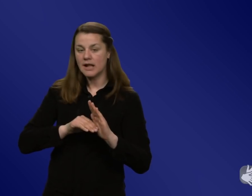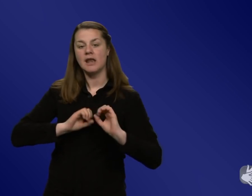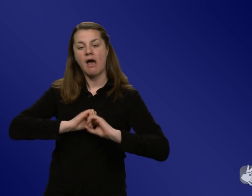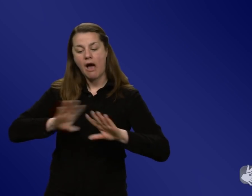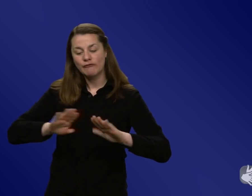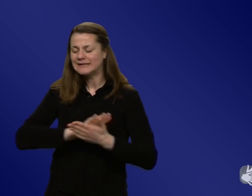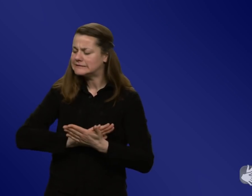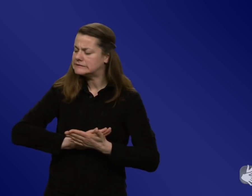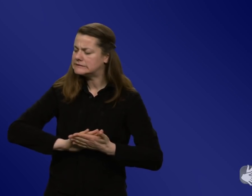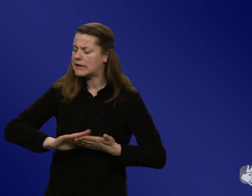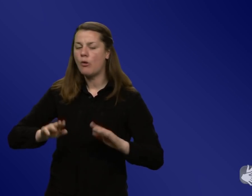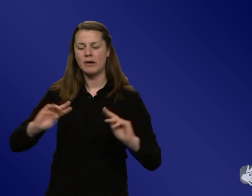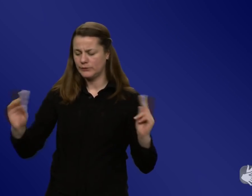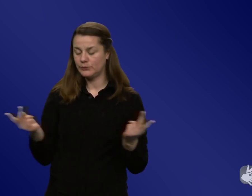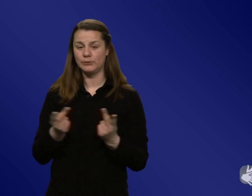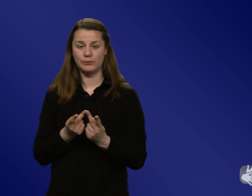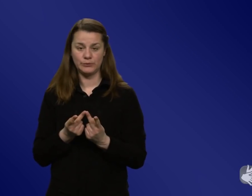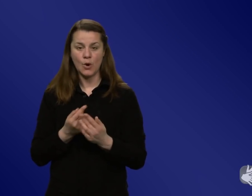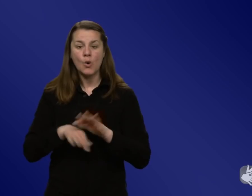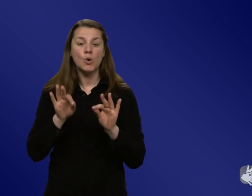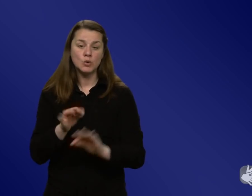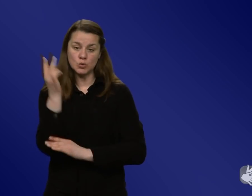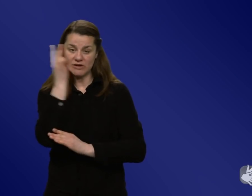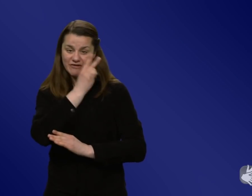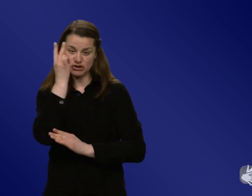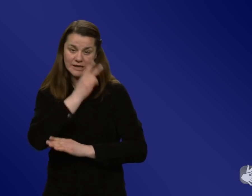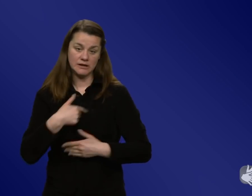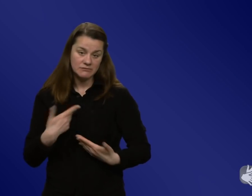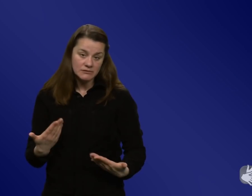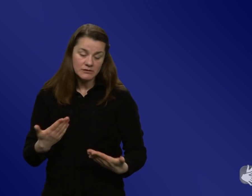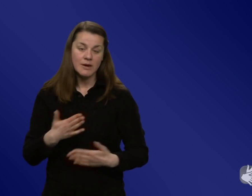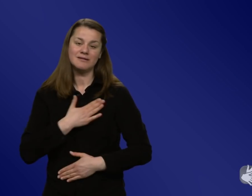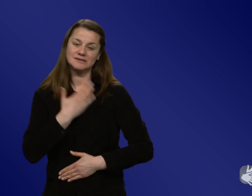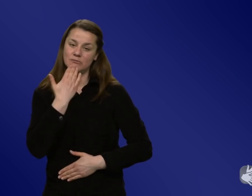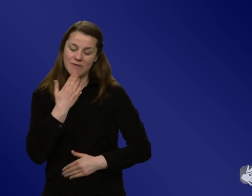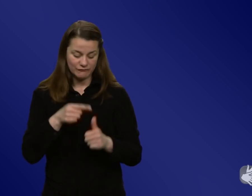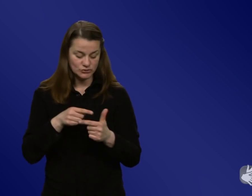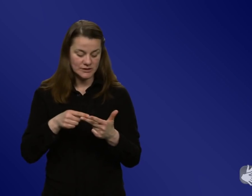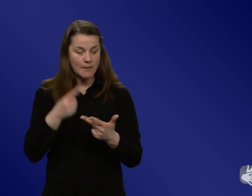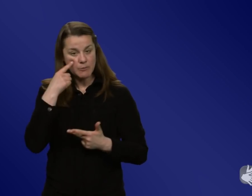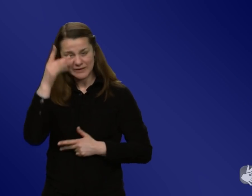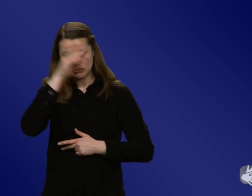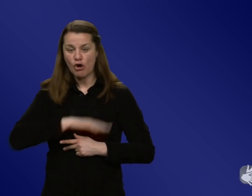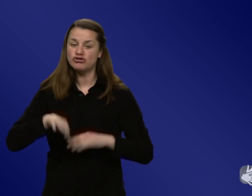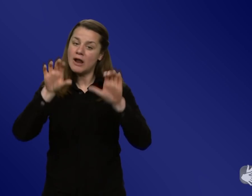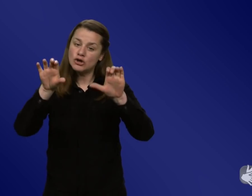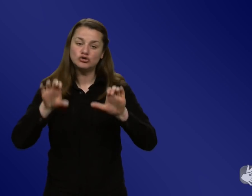Das wären, sagen wir mal, die wesentlichen Wünsche und dafür haben wir im Moment keine Strukturen. Da haben wir ja auch aus dem